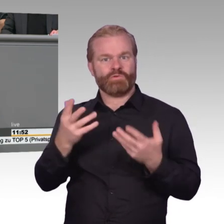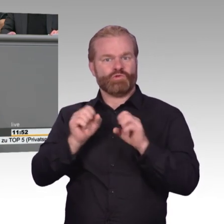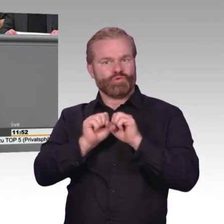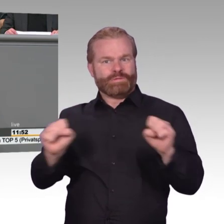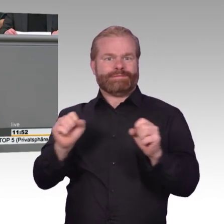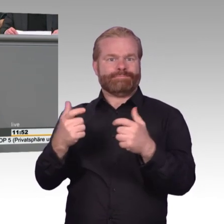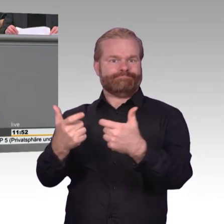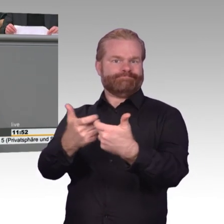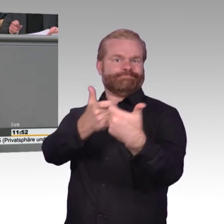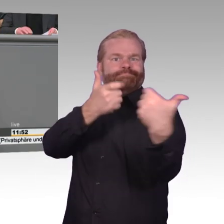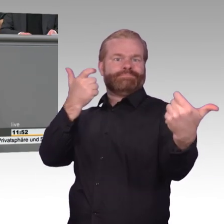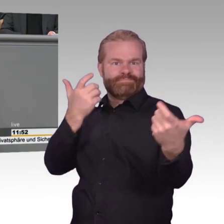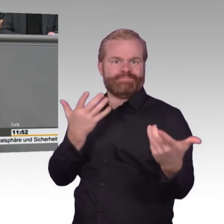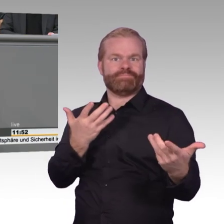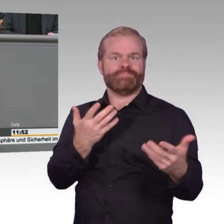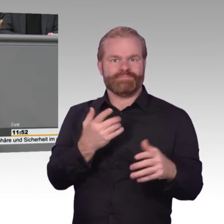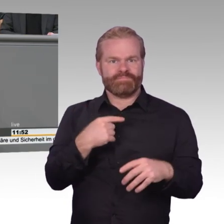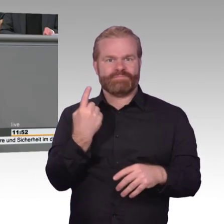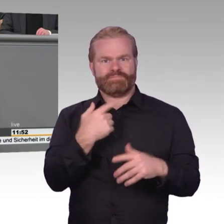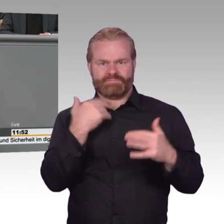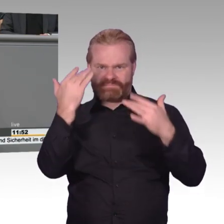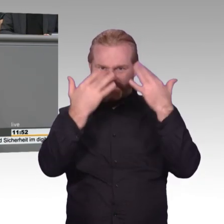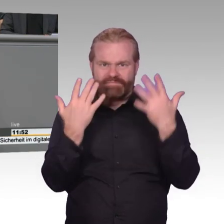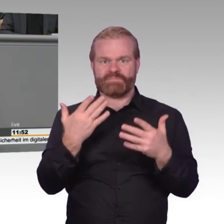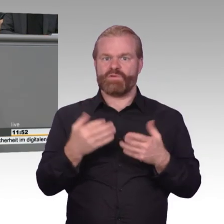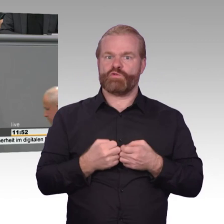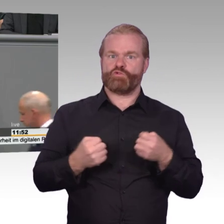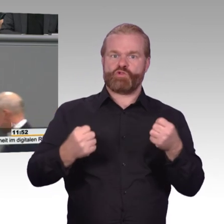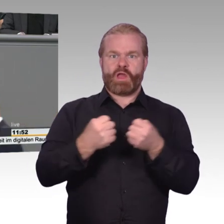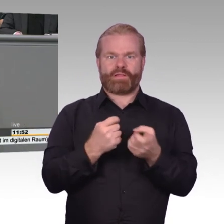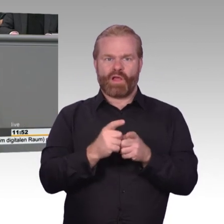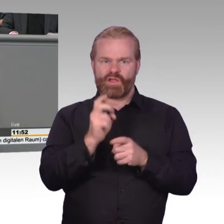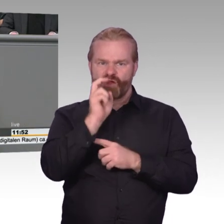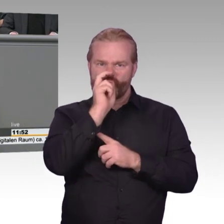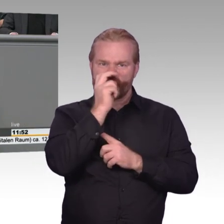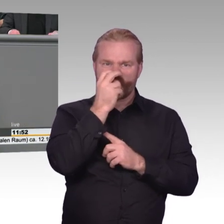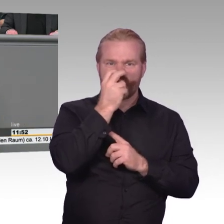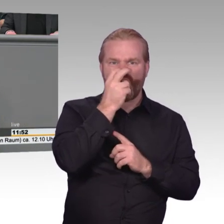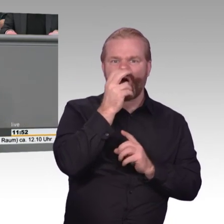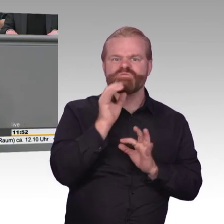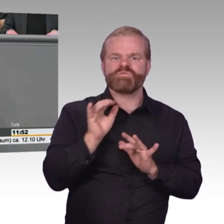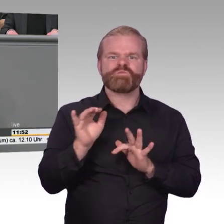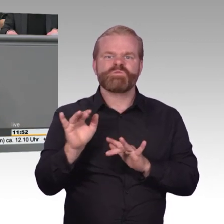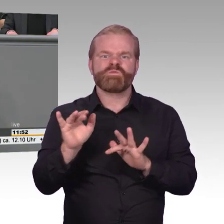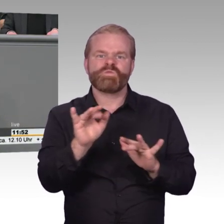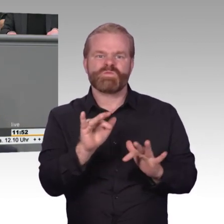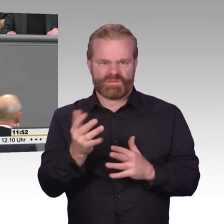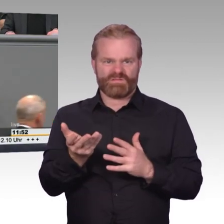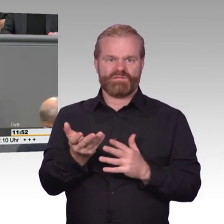Die Menschen sind eher hilflos, als dass sie sorglos wären. Sie erwarten, dass der Staat ihre Grundrechte nicht nur wahrt, sondern auch schützt und